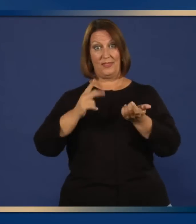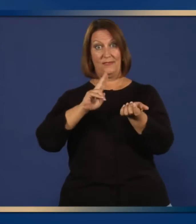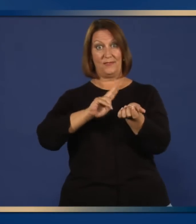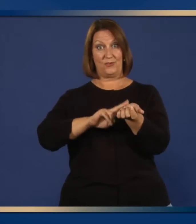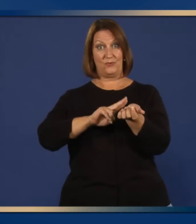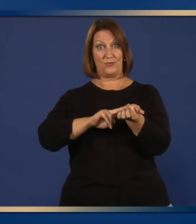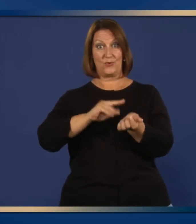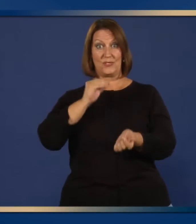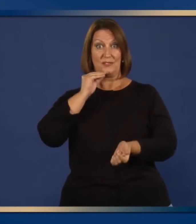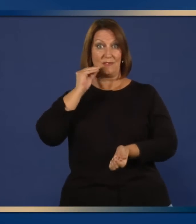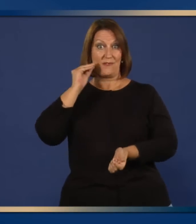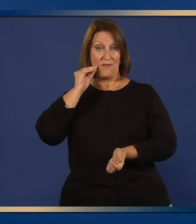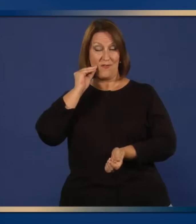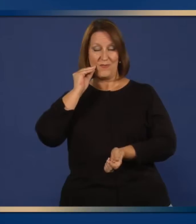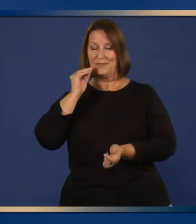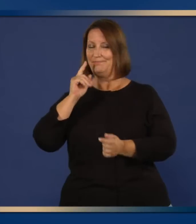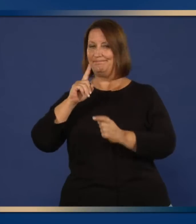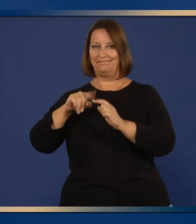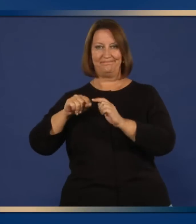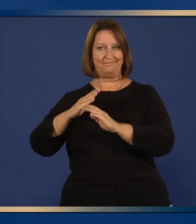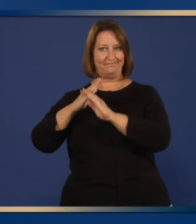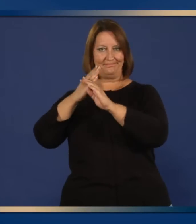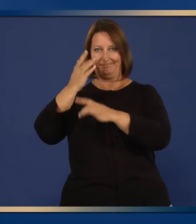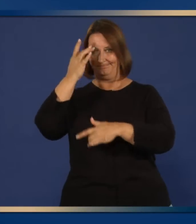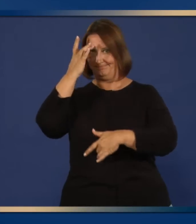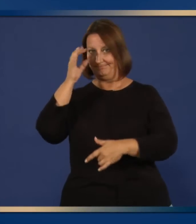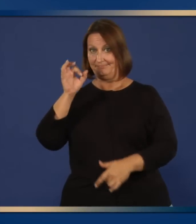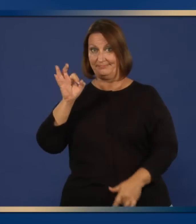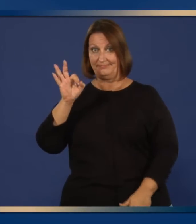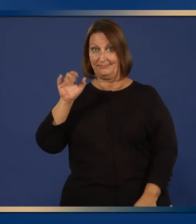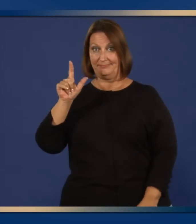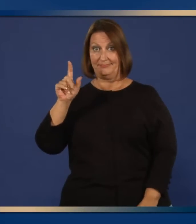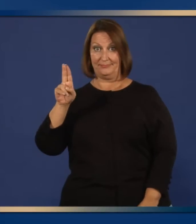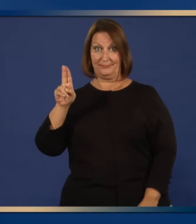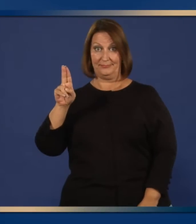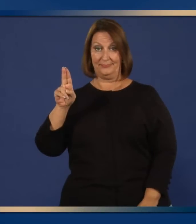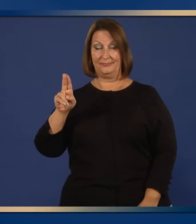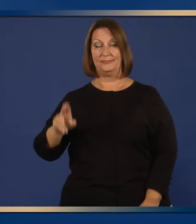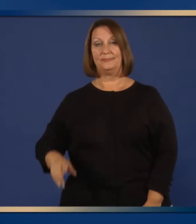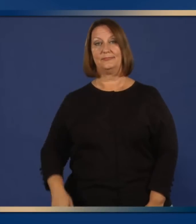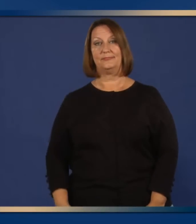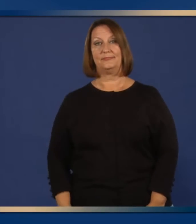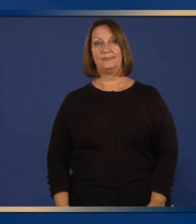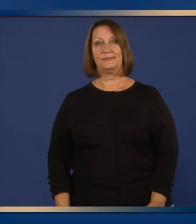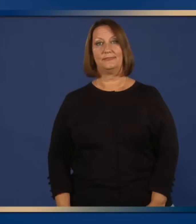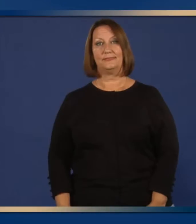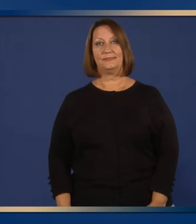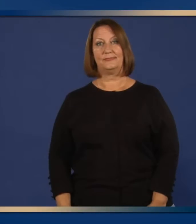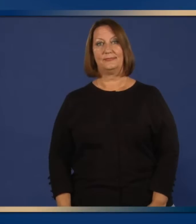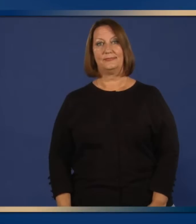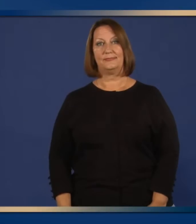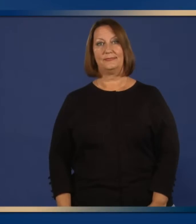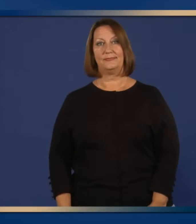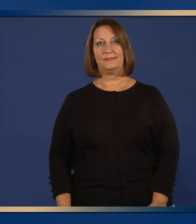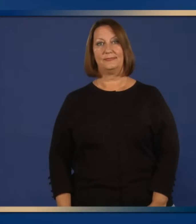No debe utilizarse para la prevención de la gripe en pacientes de hogares de ancianos.